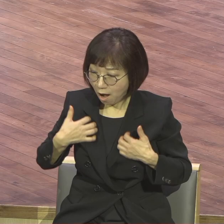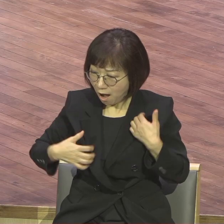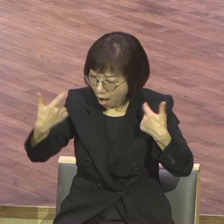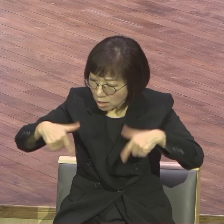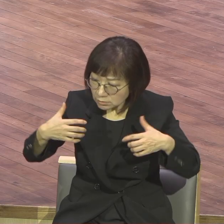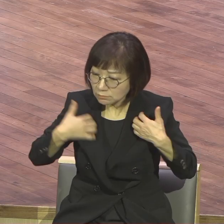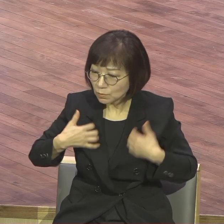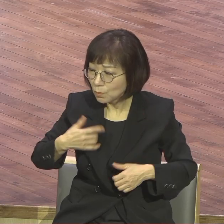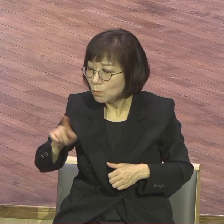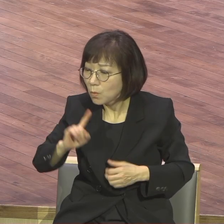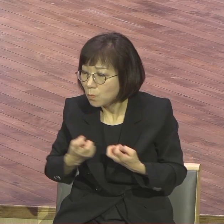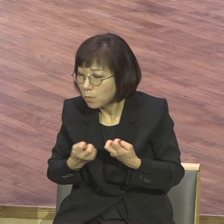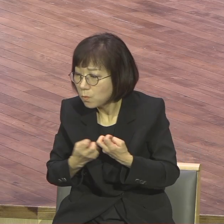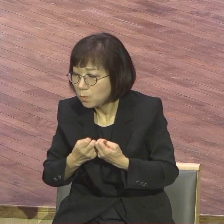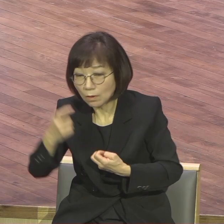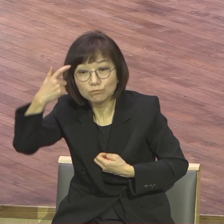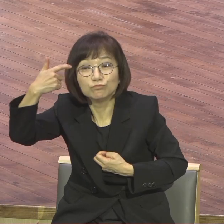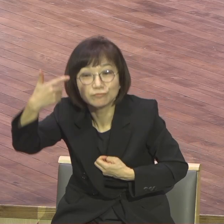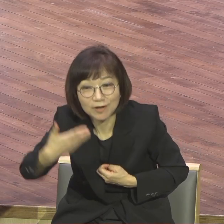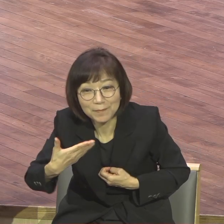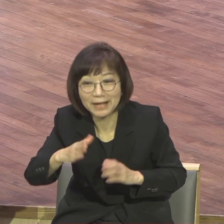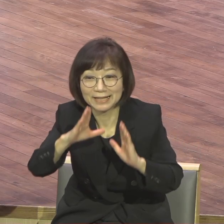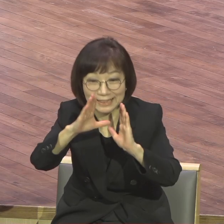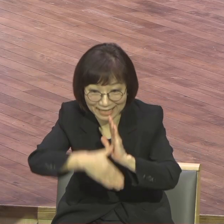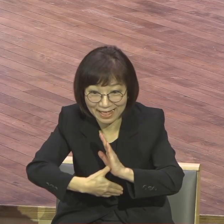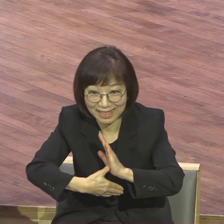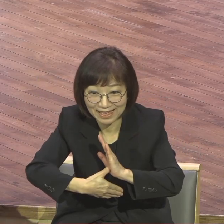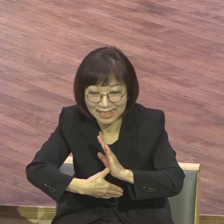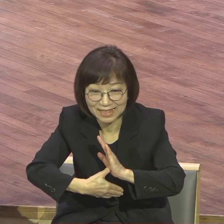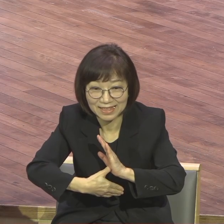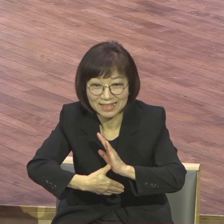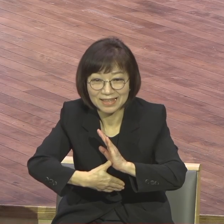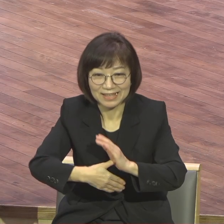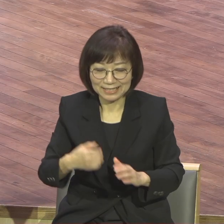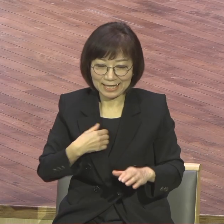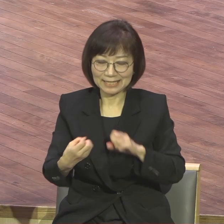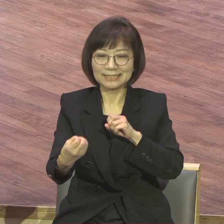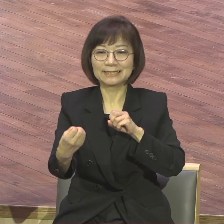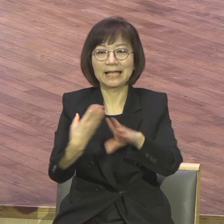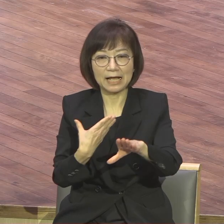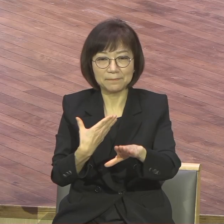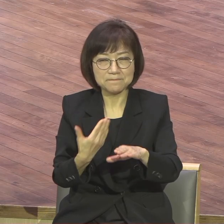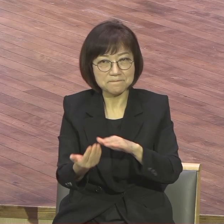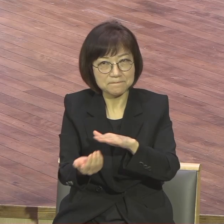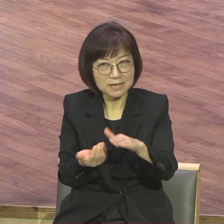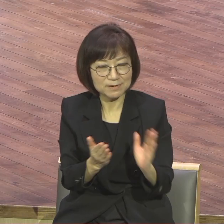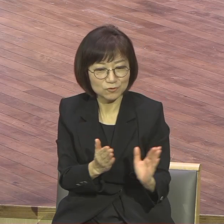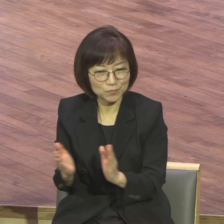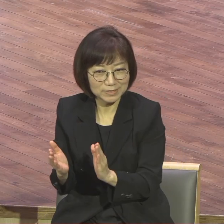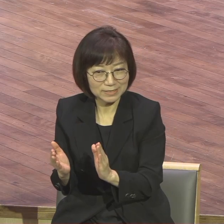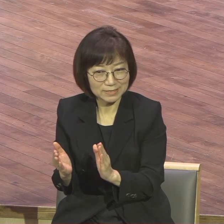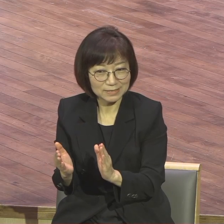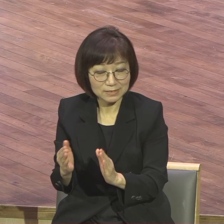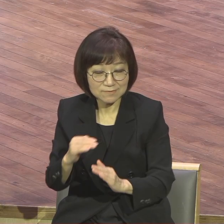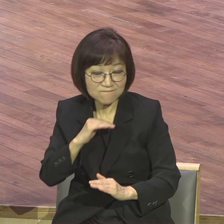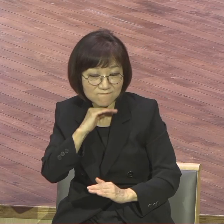물어보면 물어보면 대답할 것을 항상 준비해라 그래서